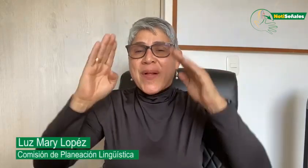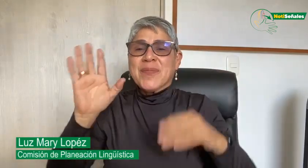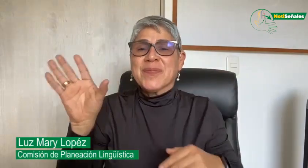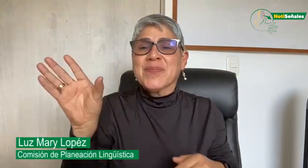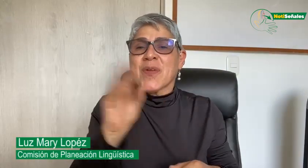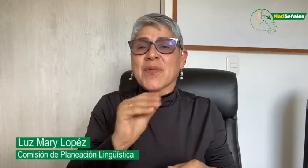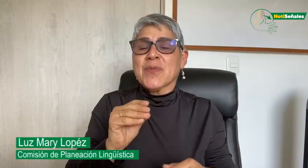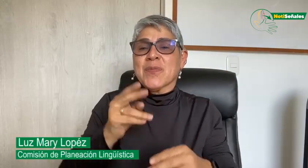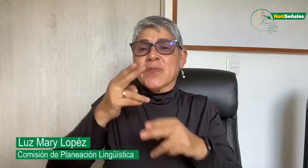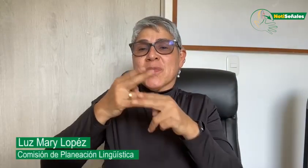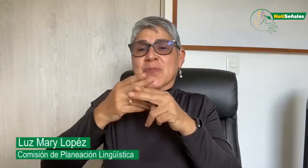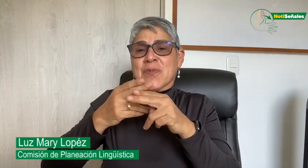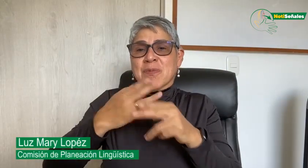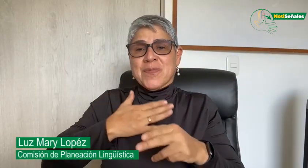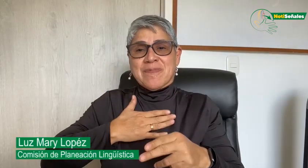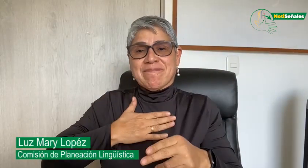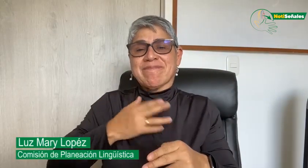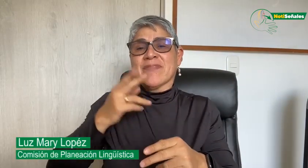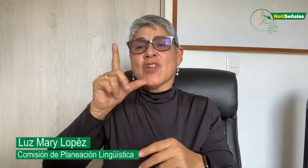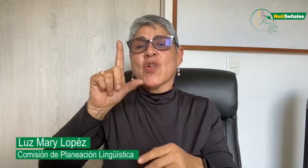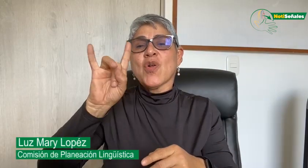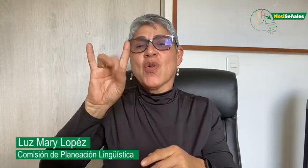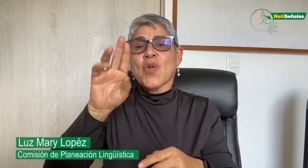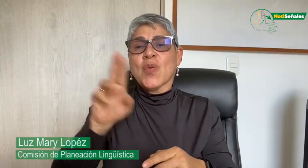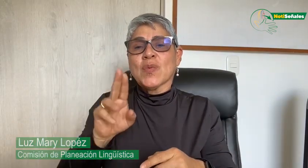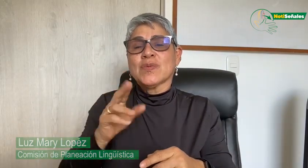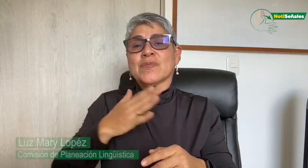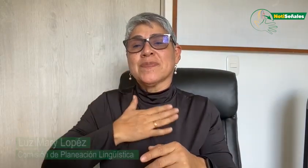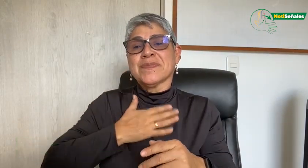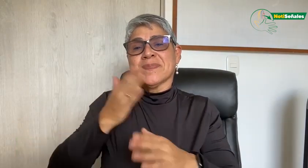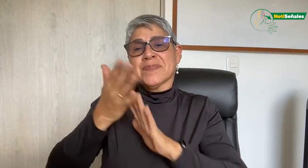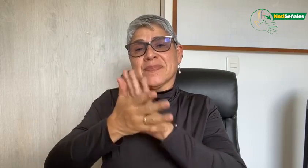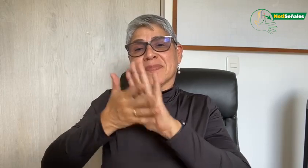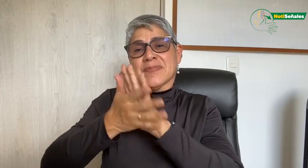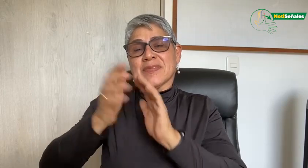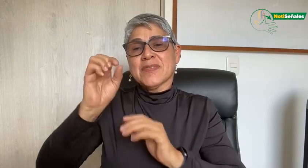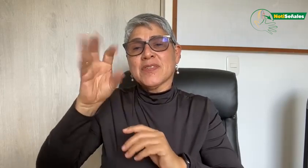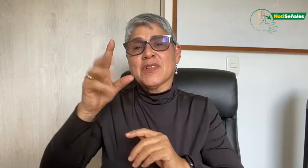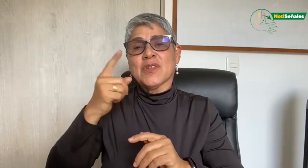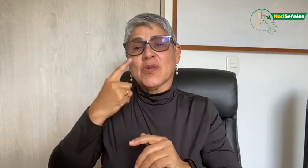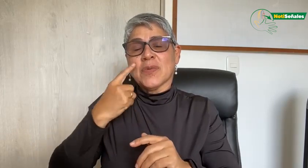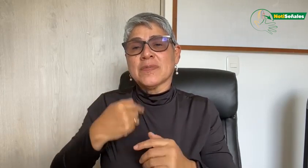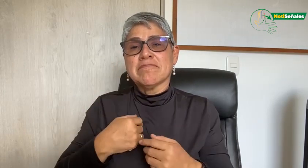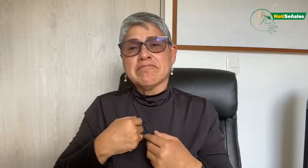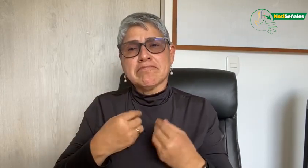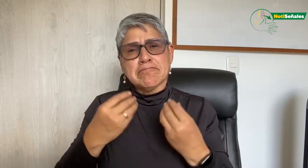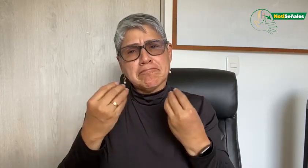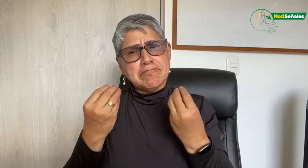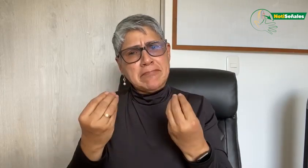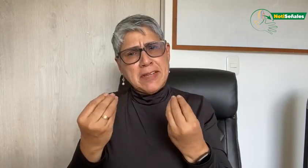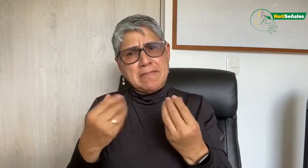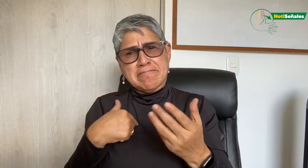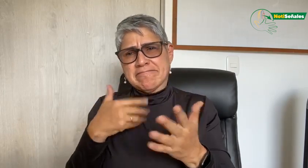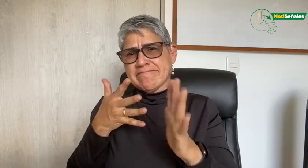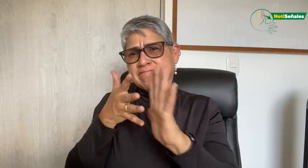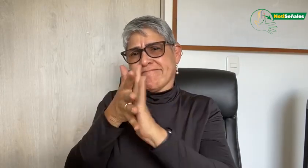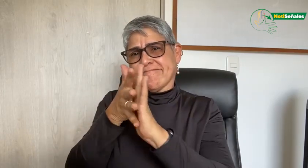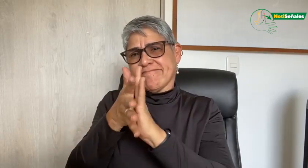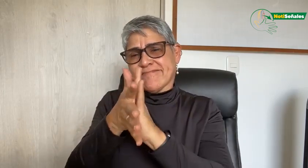Hola a todos, mi nombre es Luz, esta es mi seña. El día de hoy tengo como